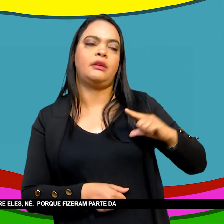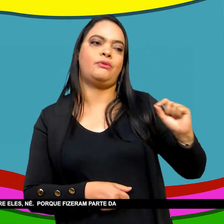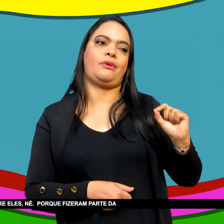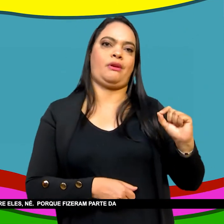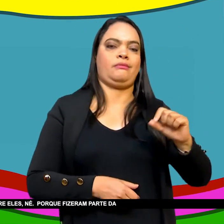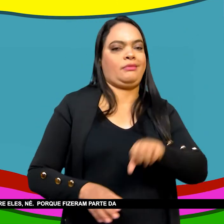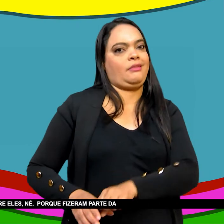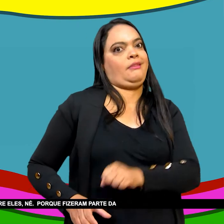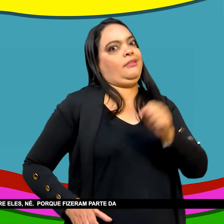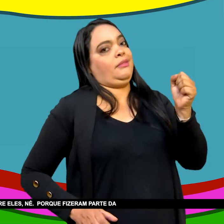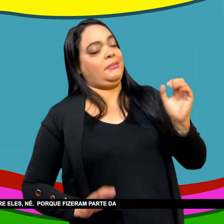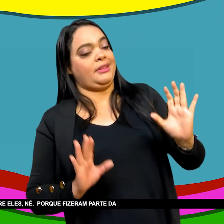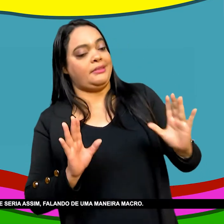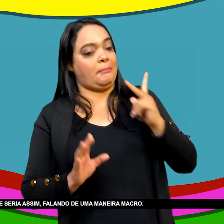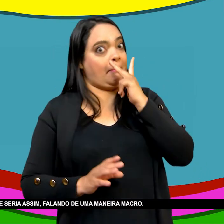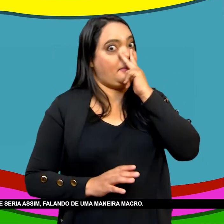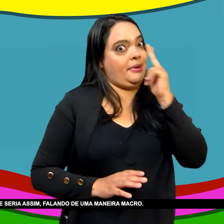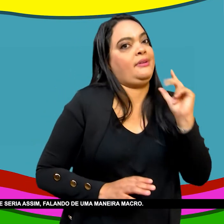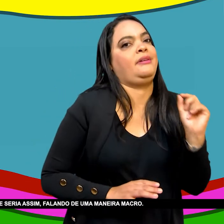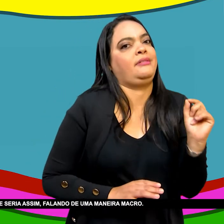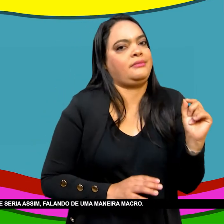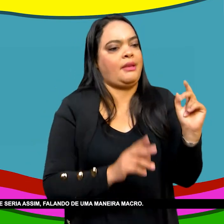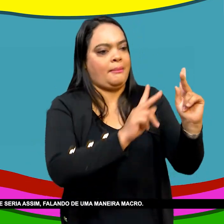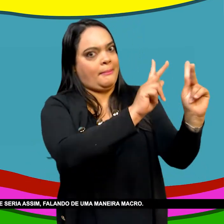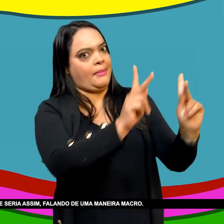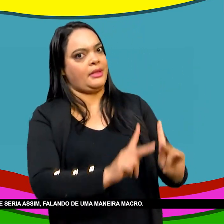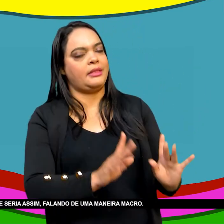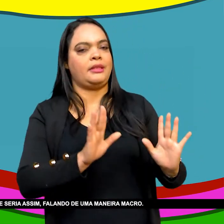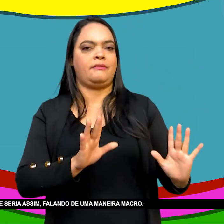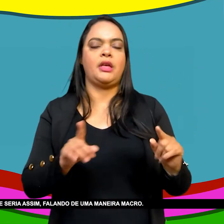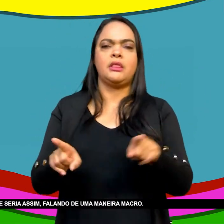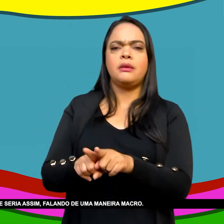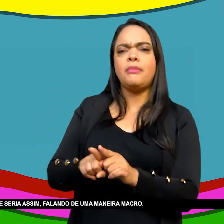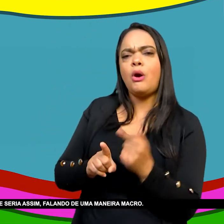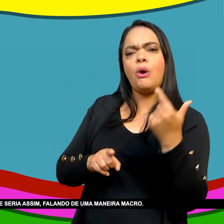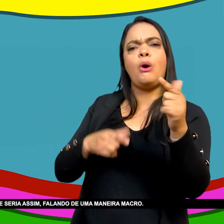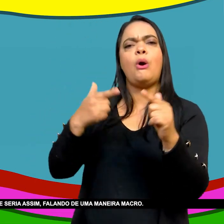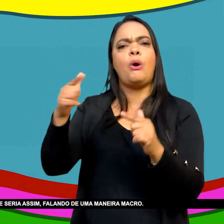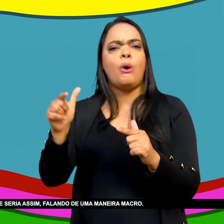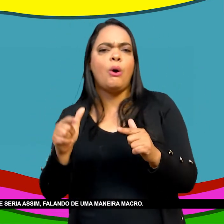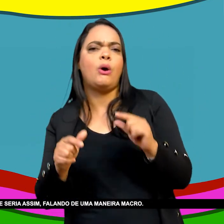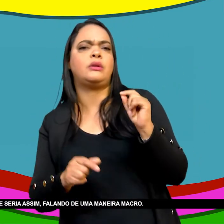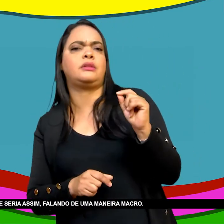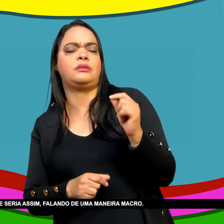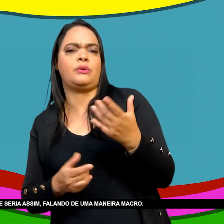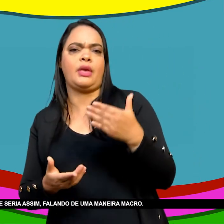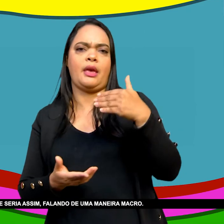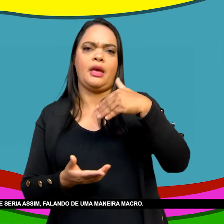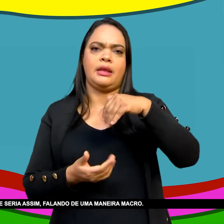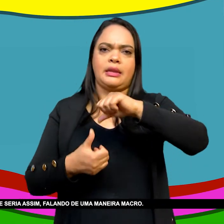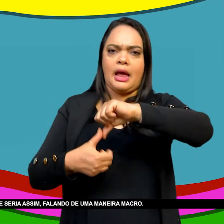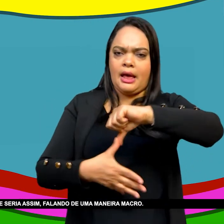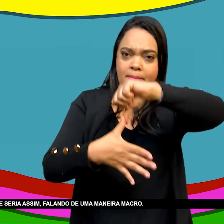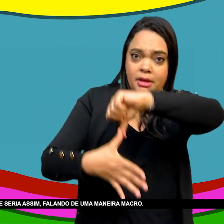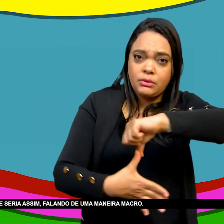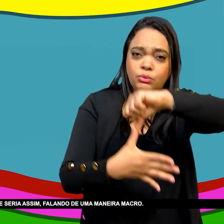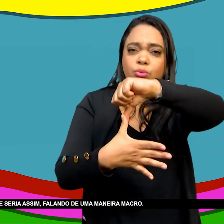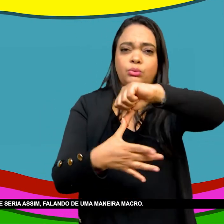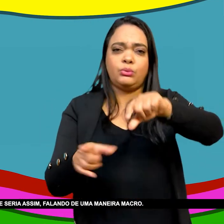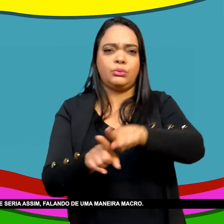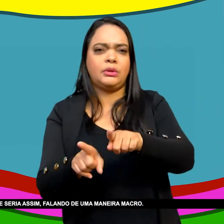Porque fizeram parte da mesma época Do mesmo contexto Então acho que esses seriam assim Falando